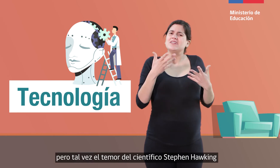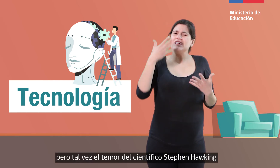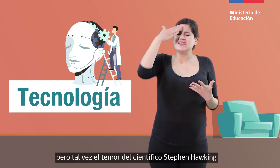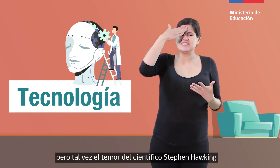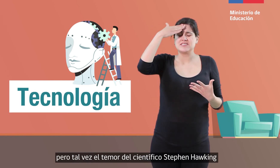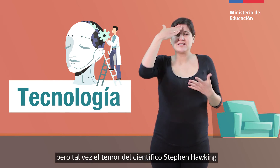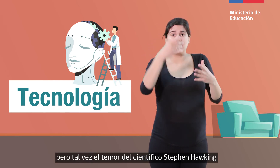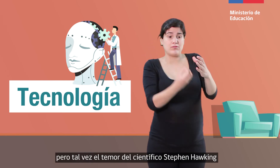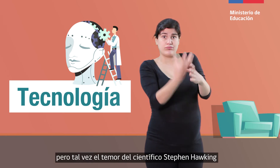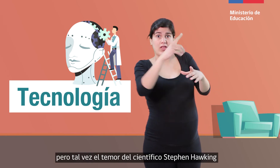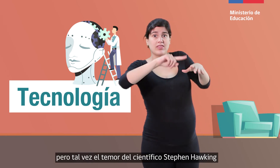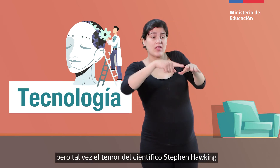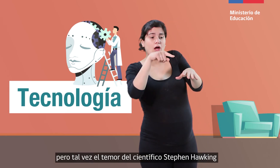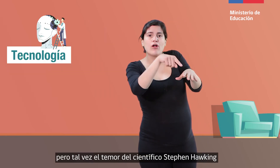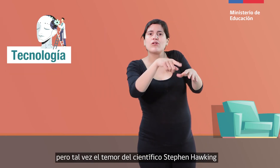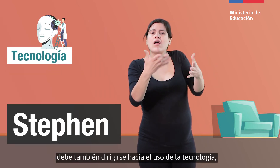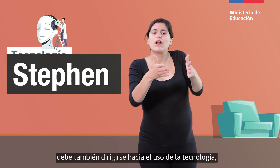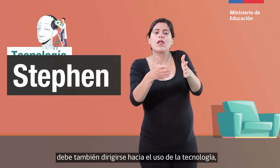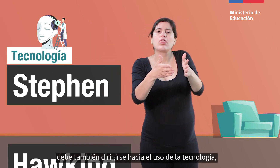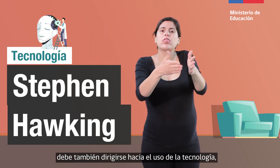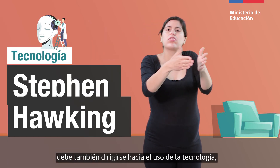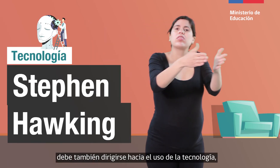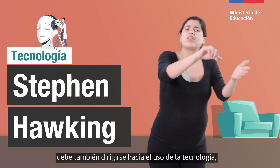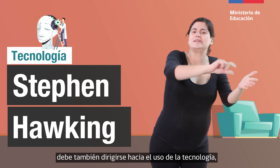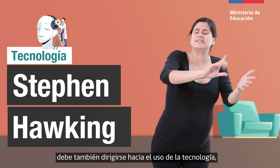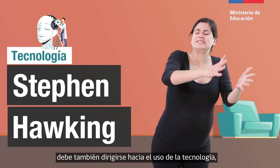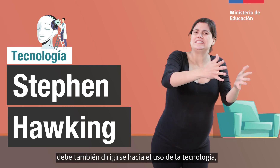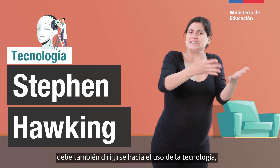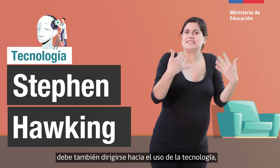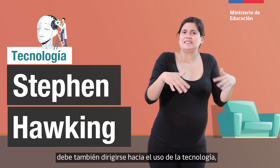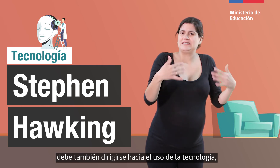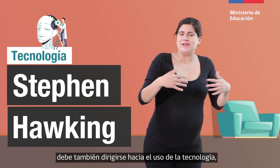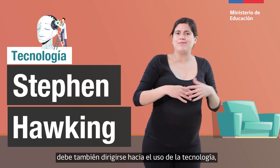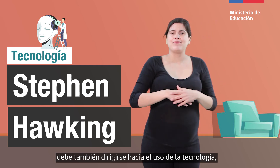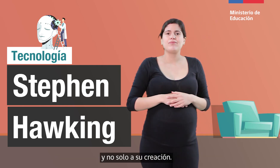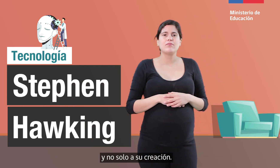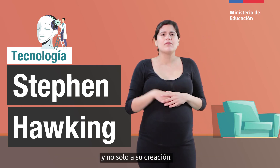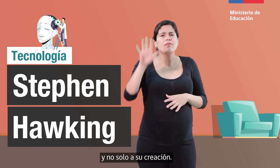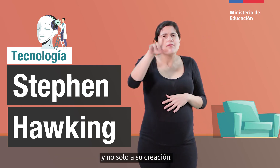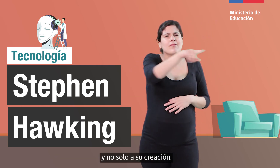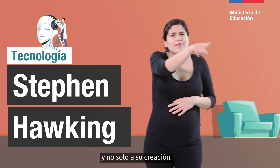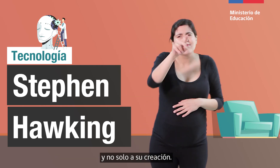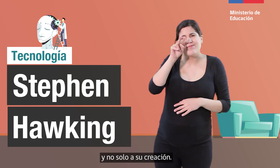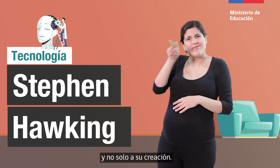el temor del científico Stephen Hawking debe también dirigirse hacia el uso de la tecnología y no solo a su creación.